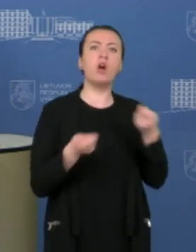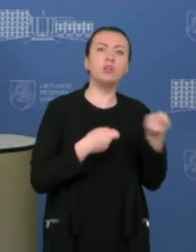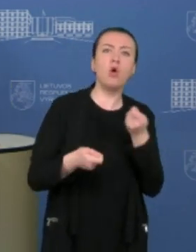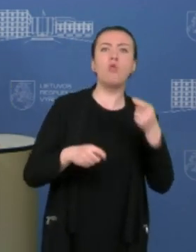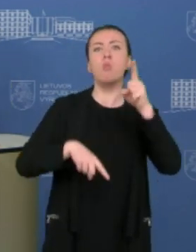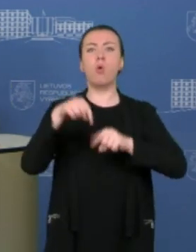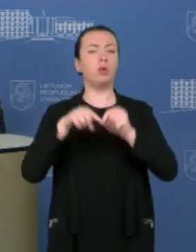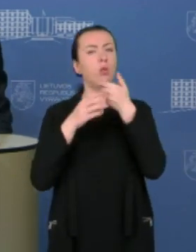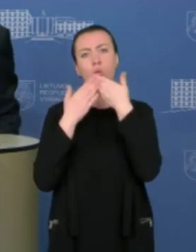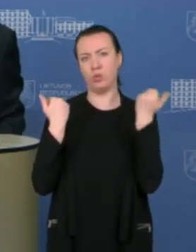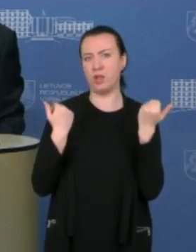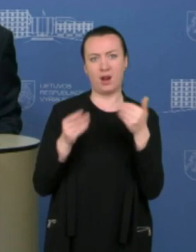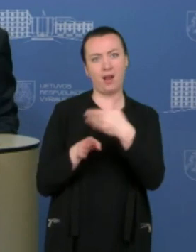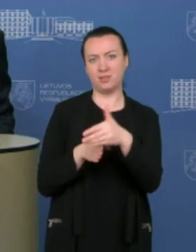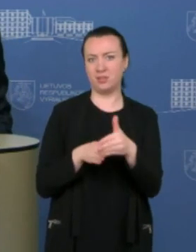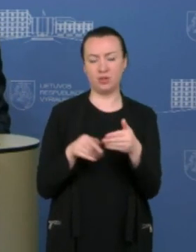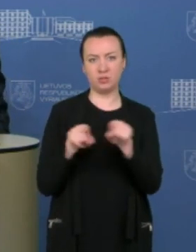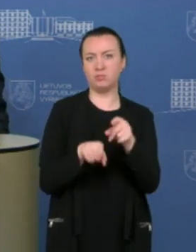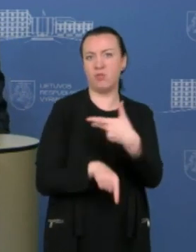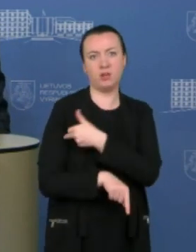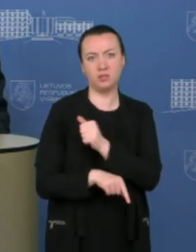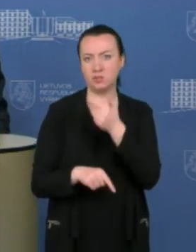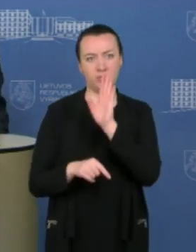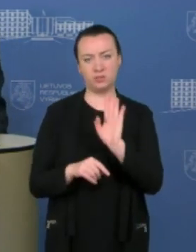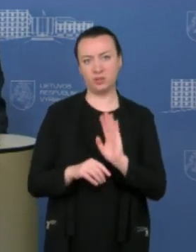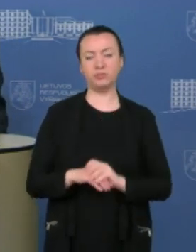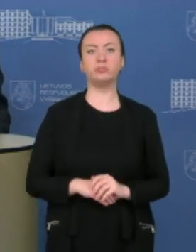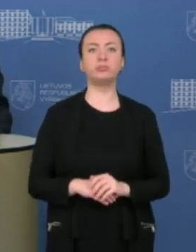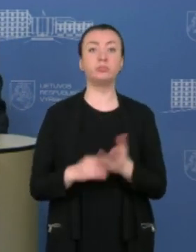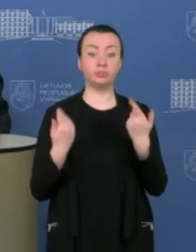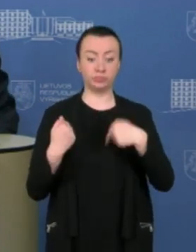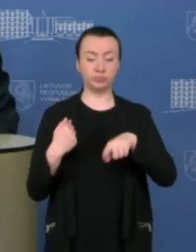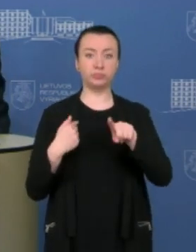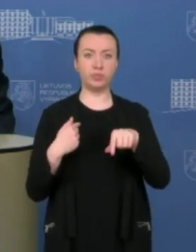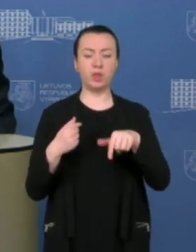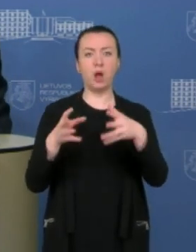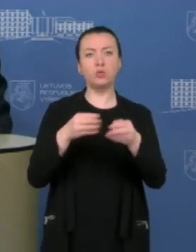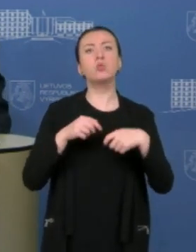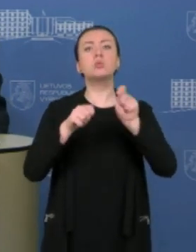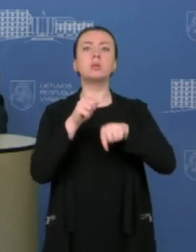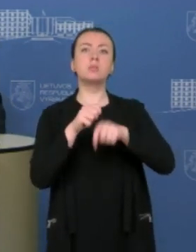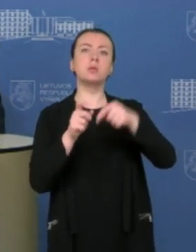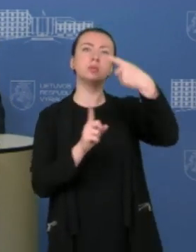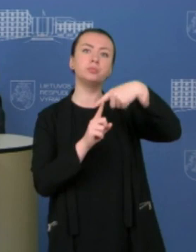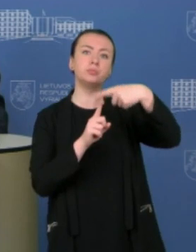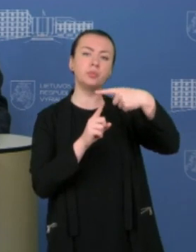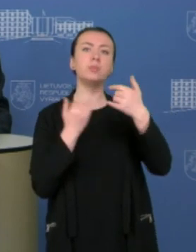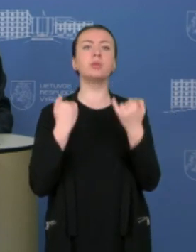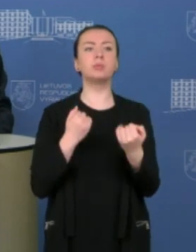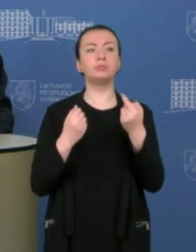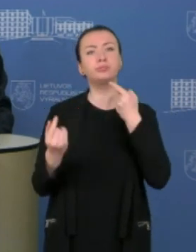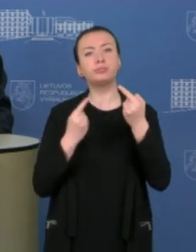politikų nėra numatyta. Šiomis dienomis jau finalizuojame su ekspertų taryba prie ministrės